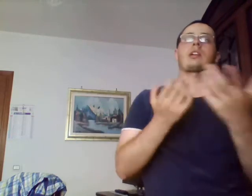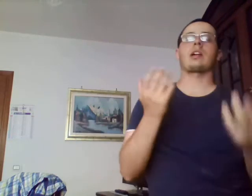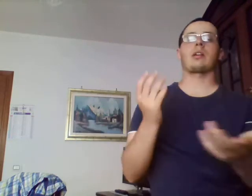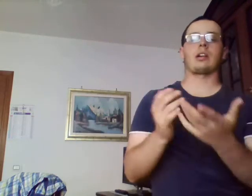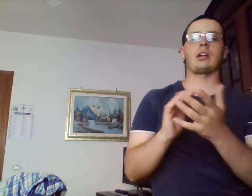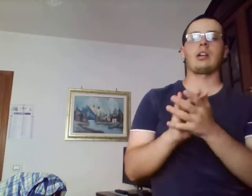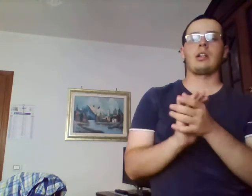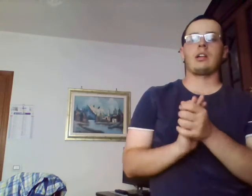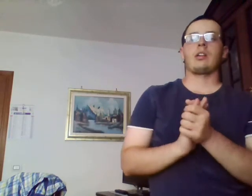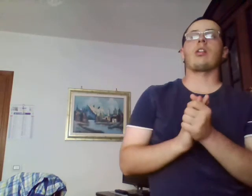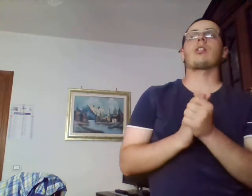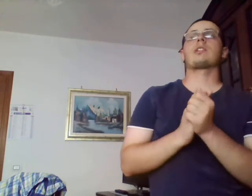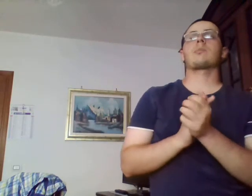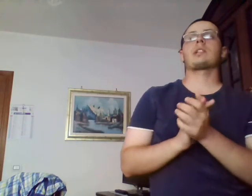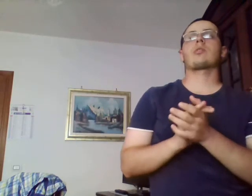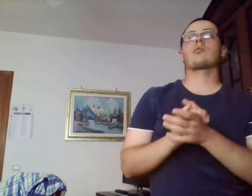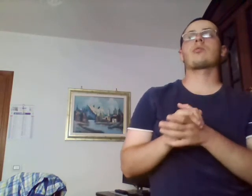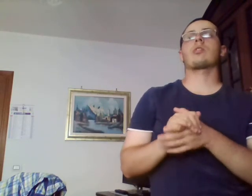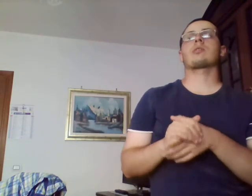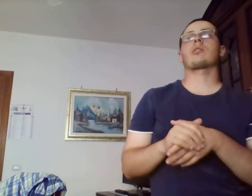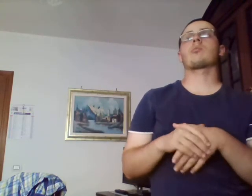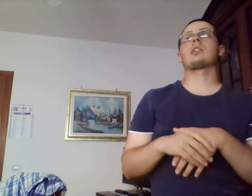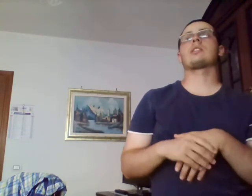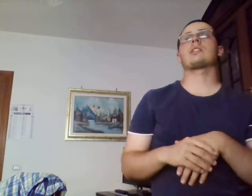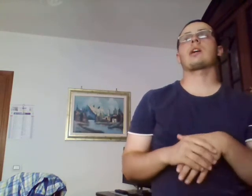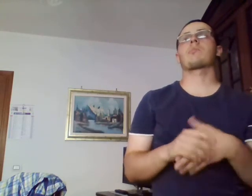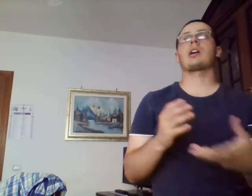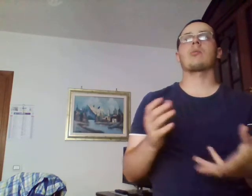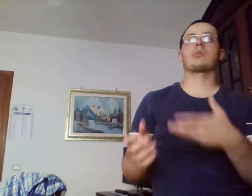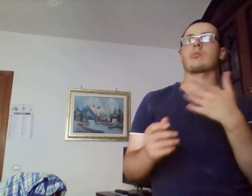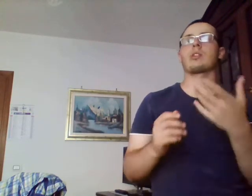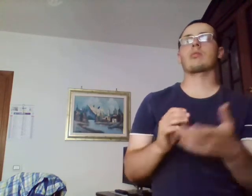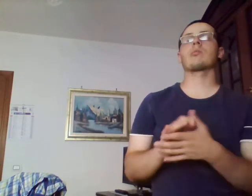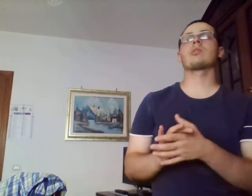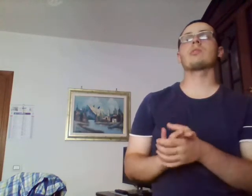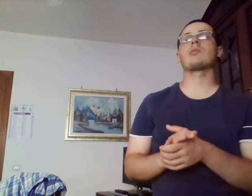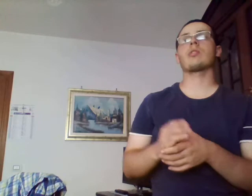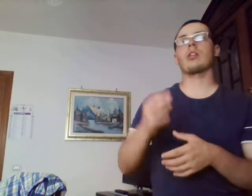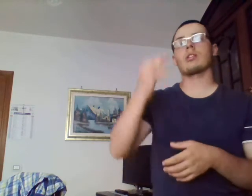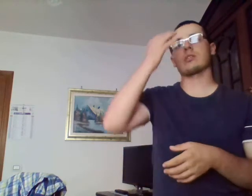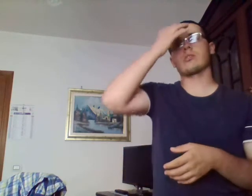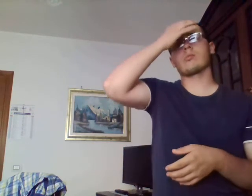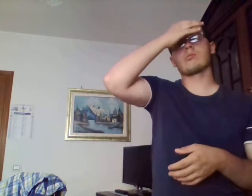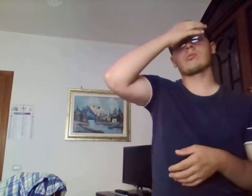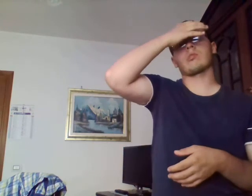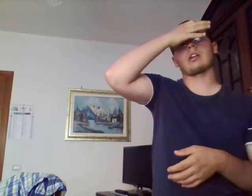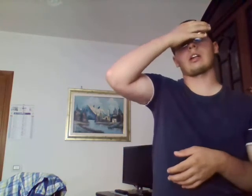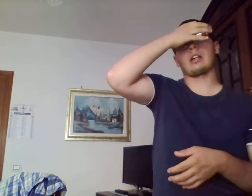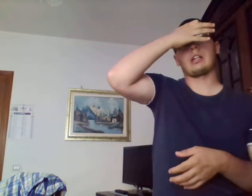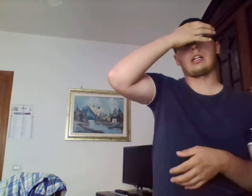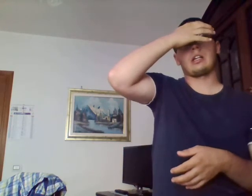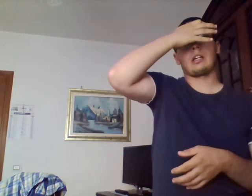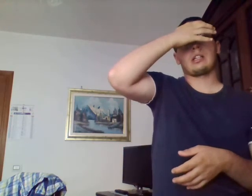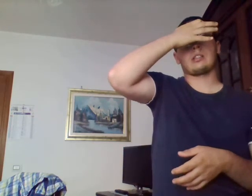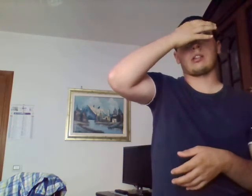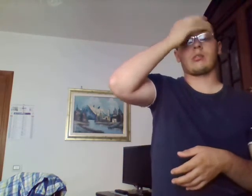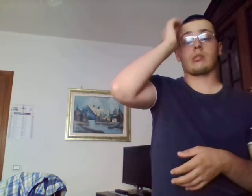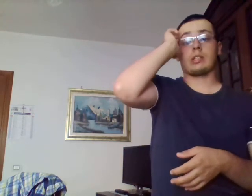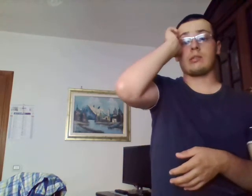era oltre mezzogiorno e quindi sappiamo in questi ultimi giorni, comunque, nell'ora di